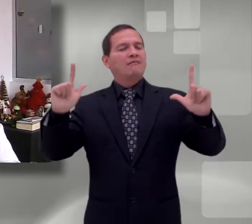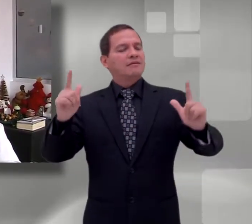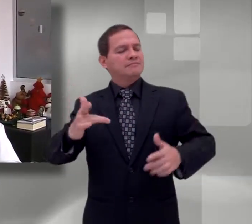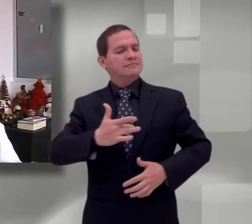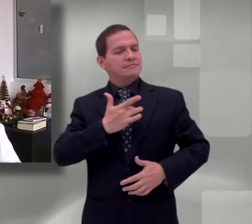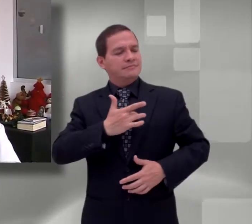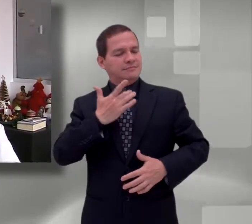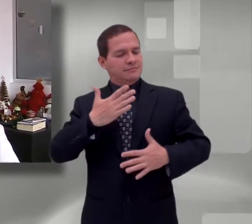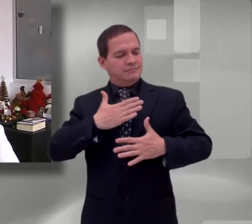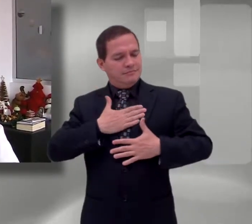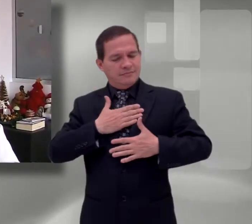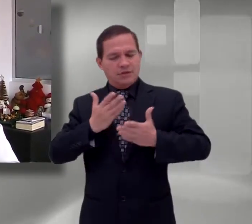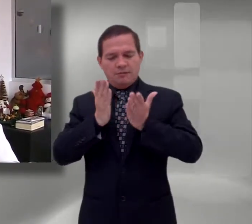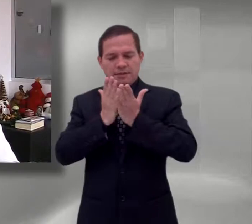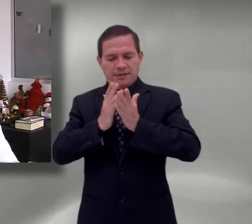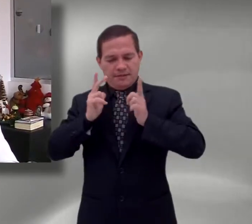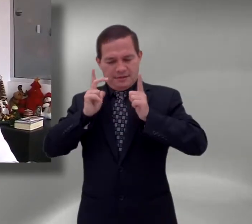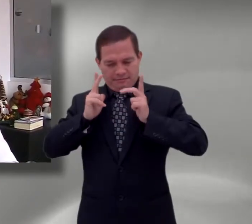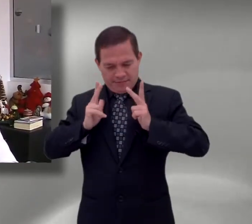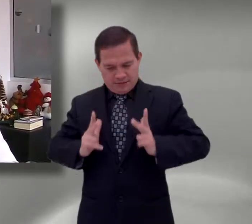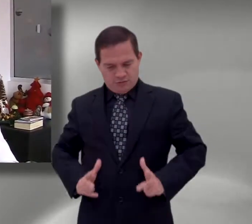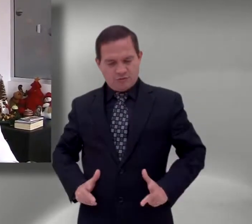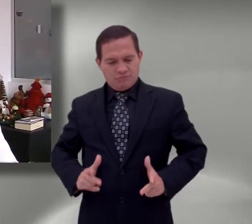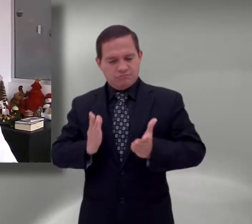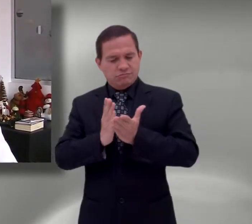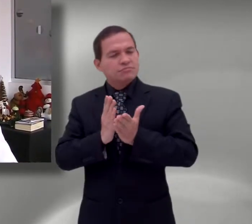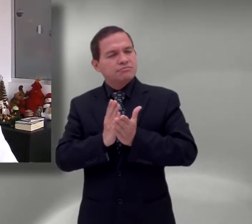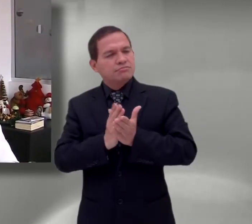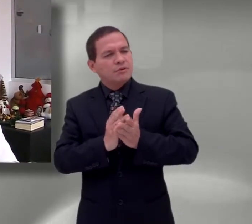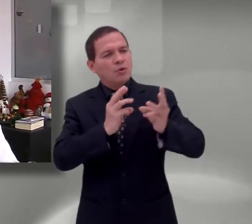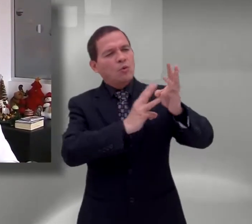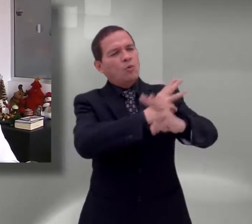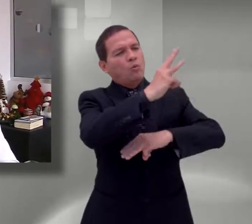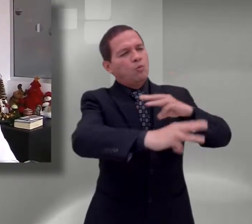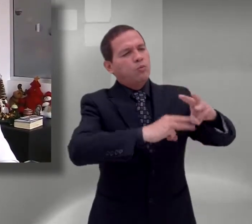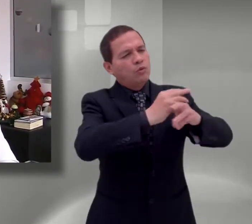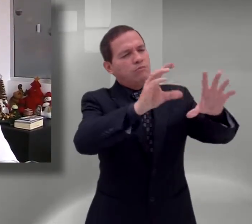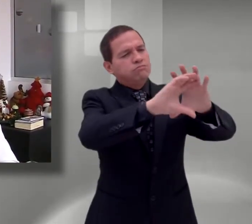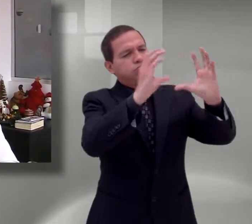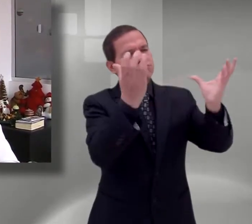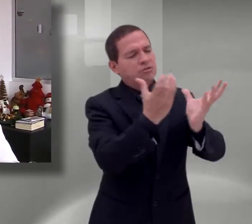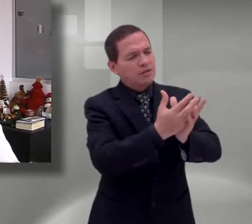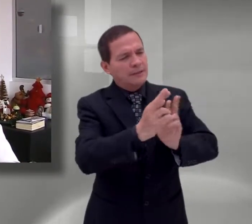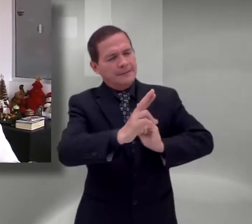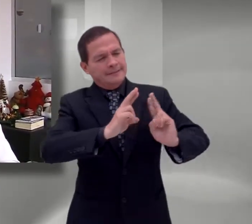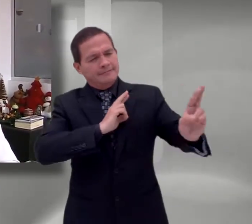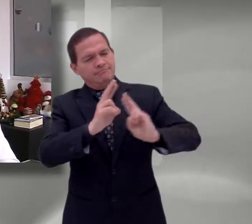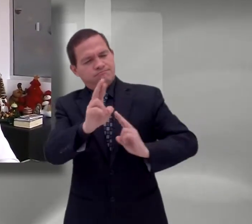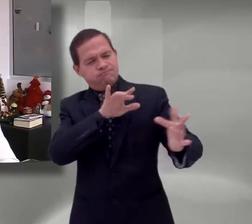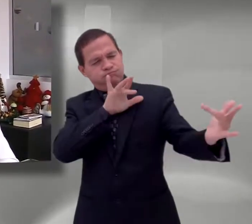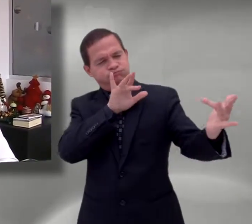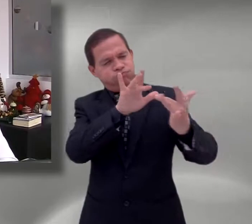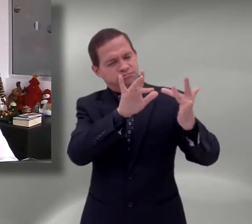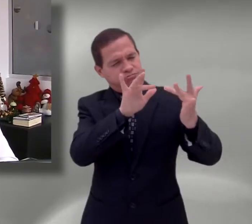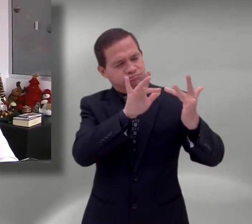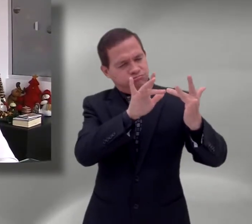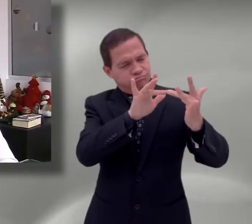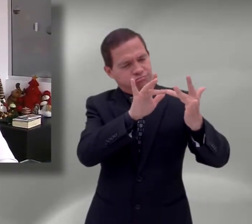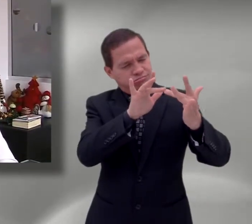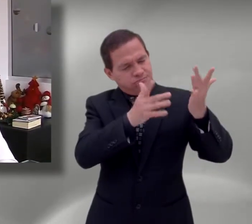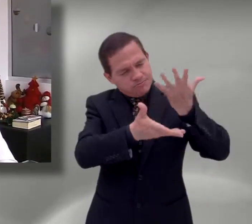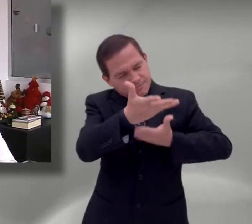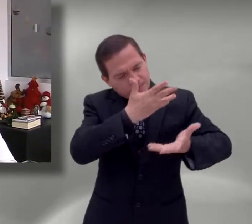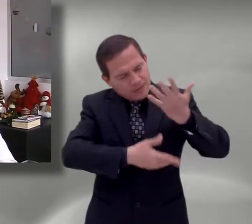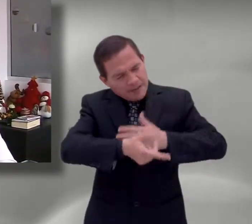relación o expresan mejor esa relación que ellos tienen con el mundo en coherencia también